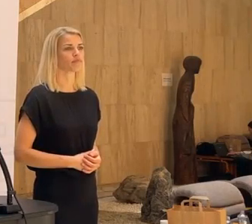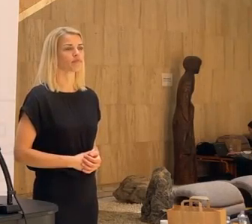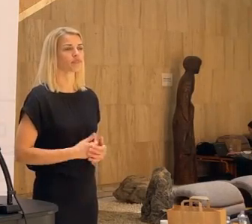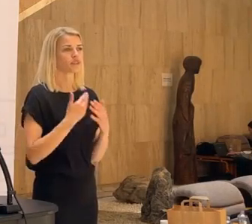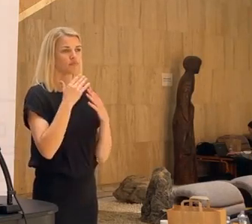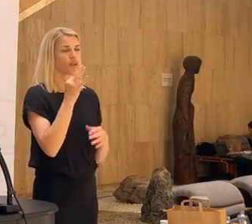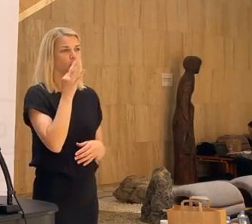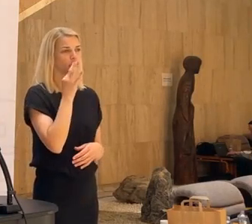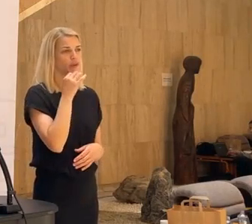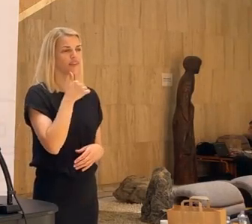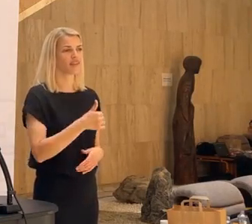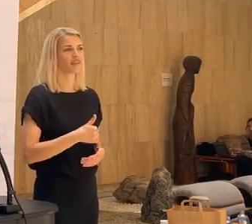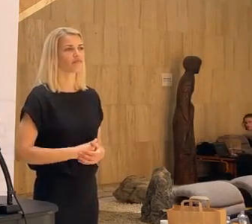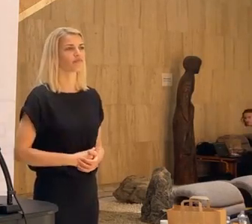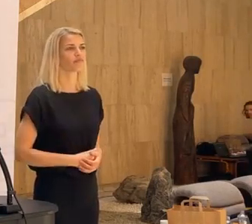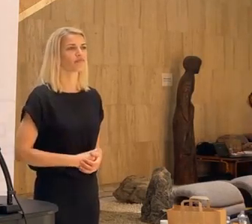Ďakujem pekne. Dovidenia.